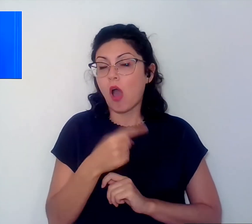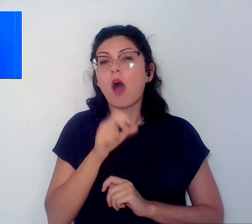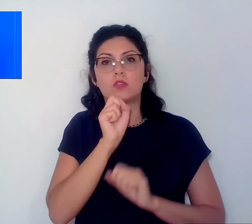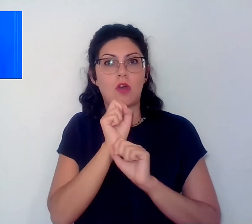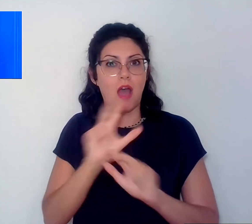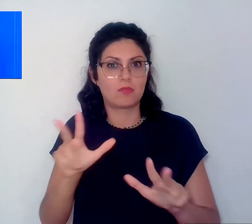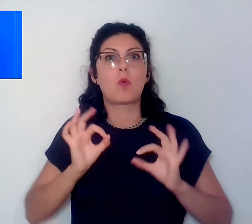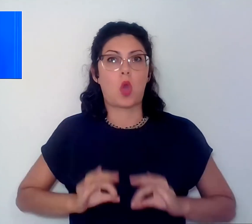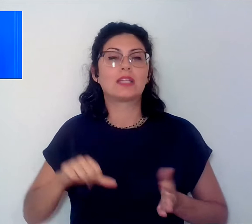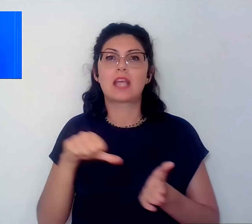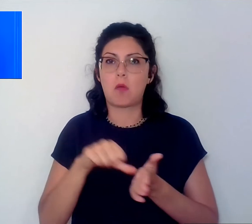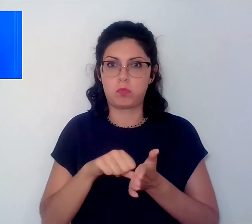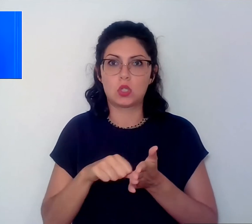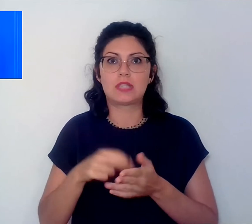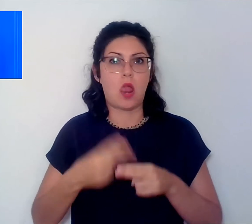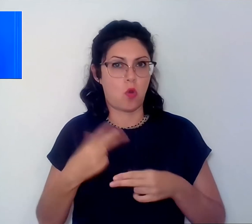Postale di Roma.